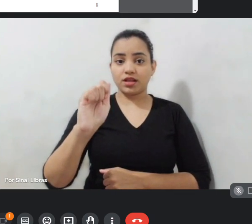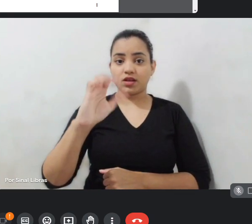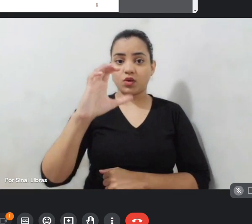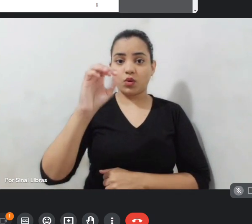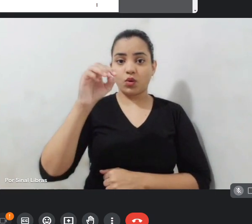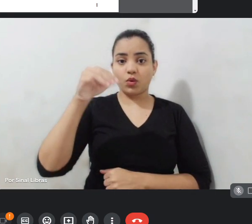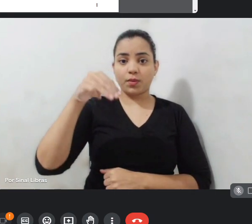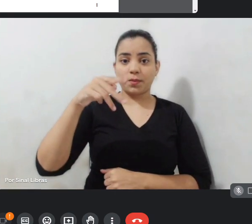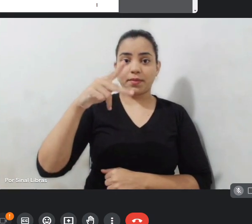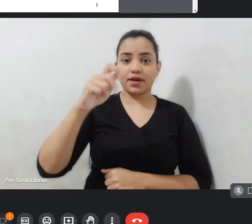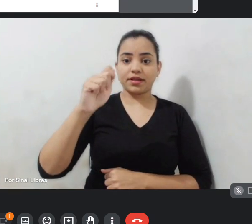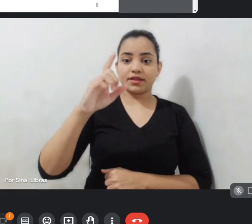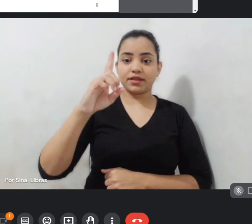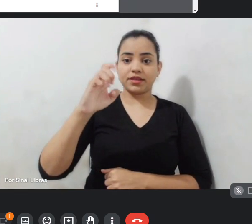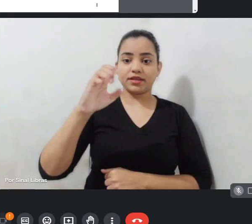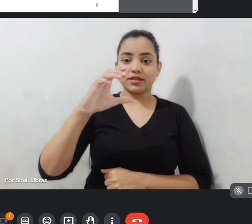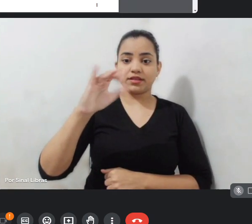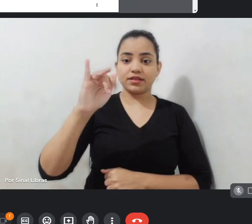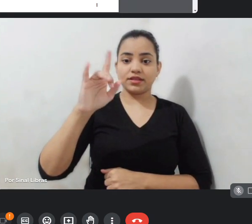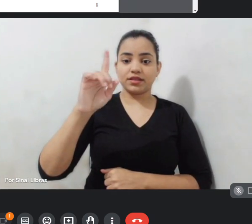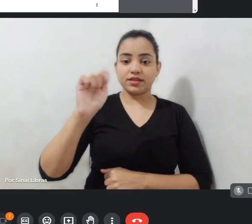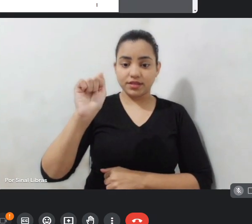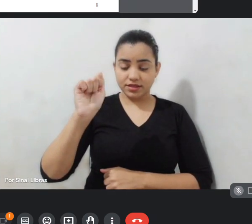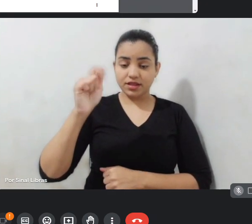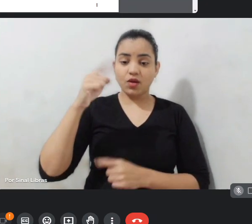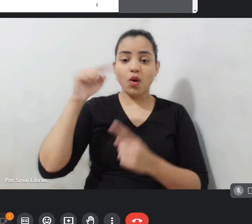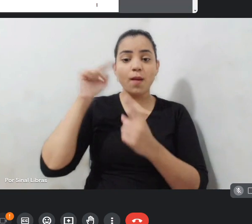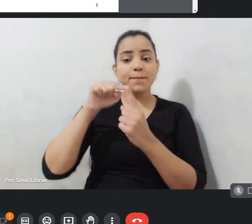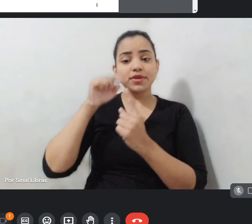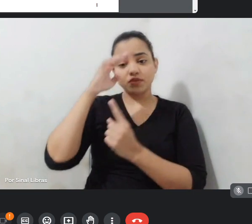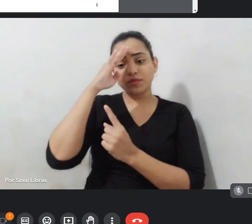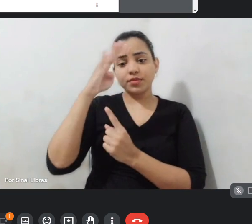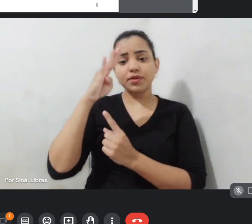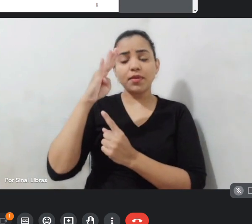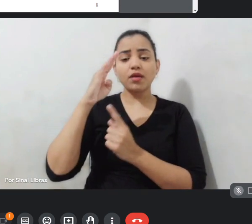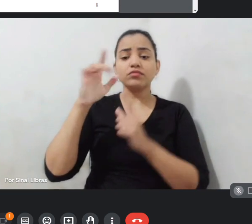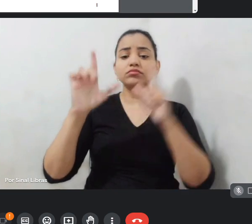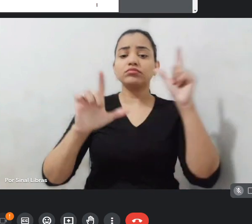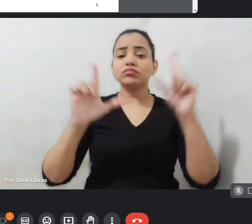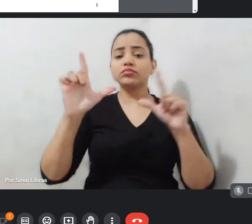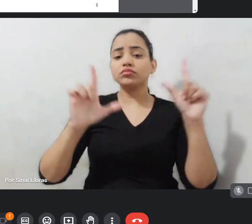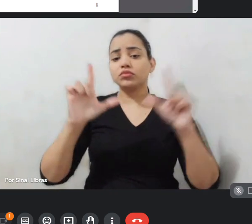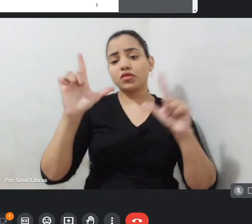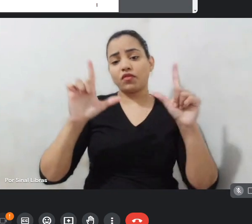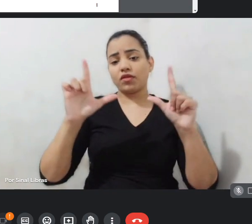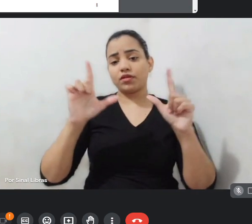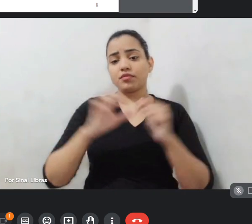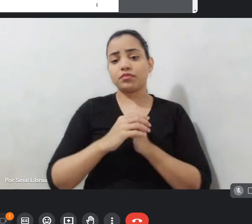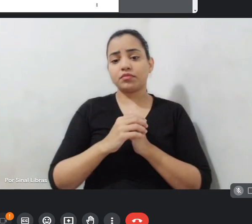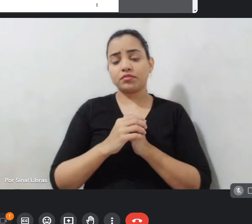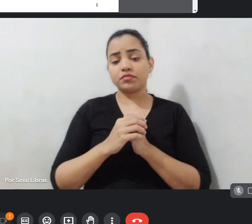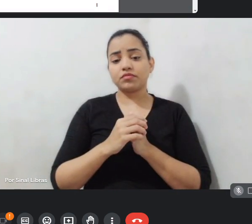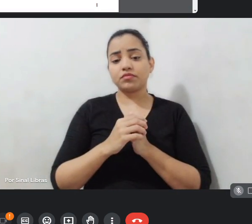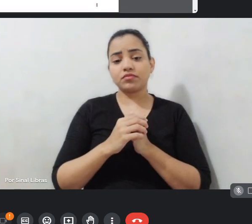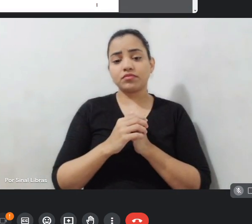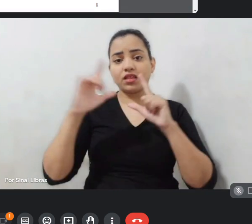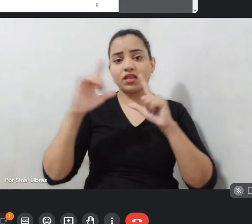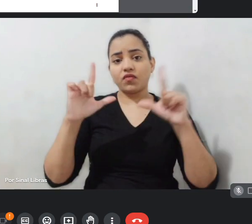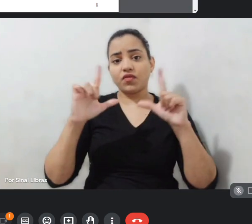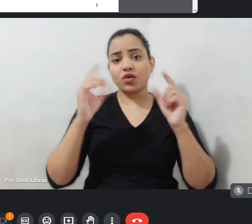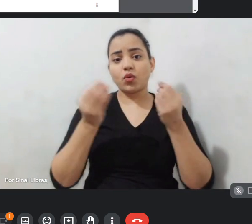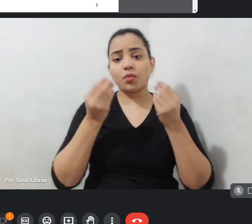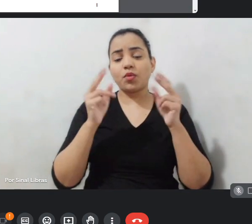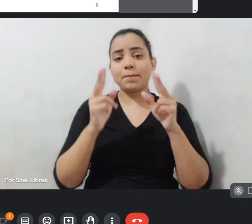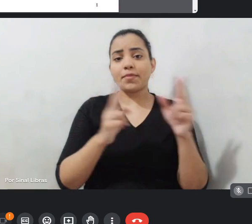Telefilme, o álbum da Campadecida, que é o filme, ele foi exibido como uma série na TV novo. Então,